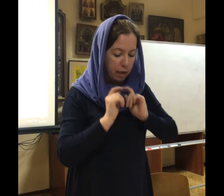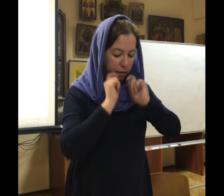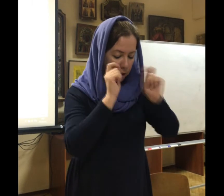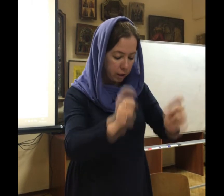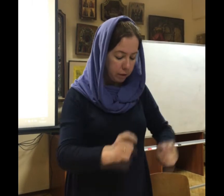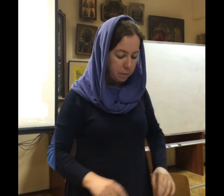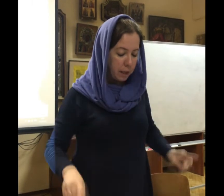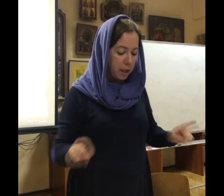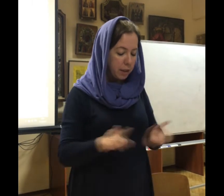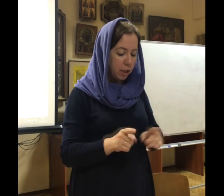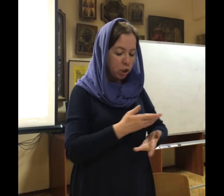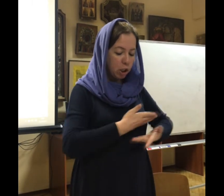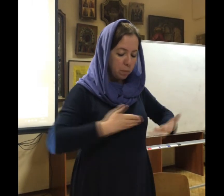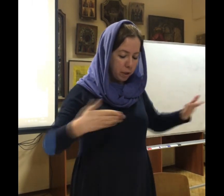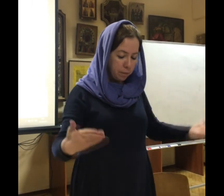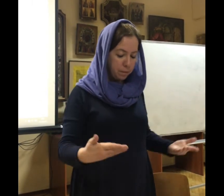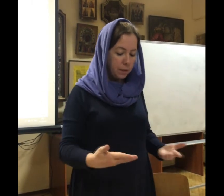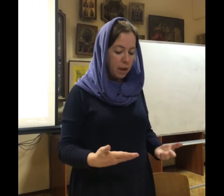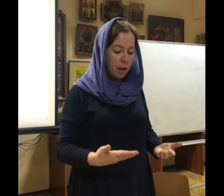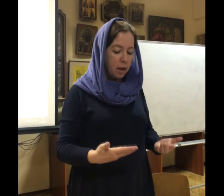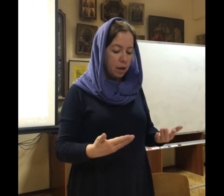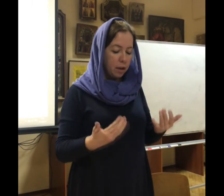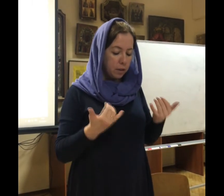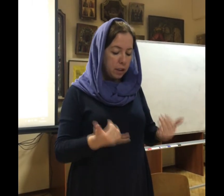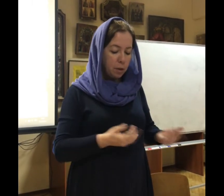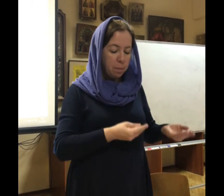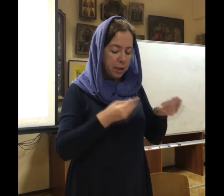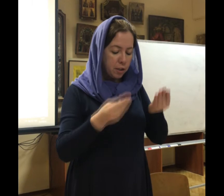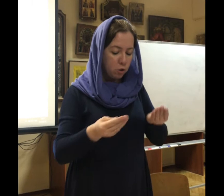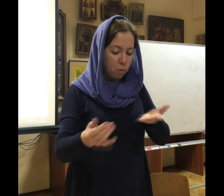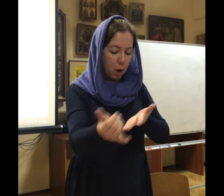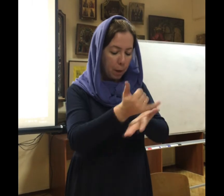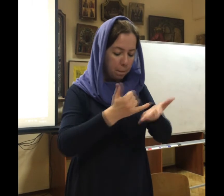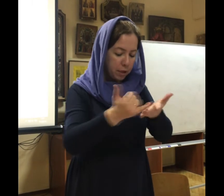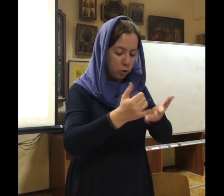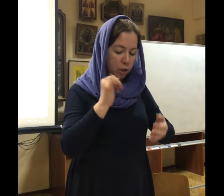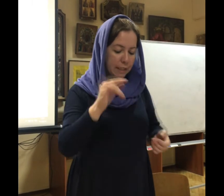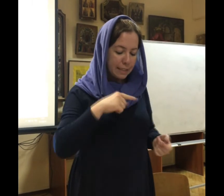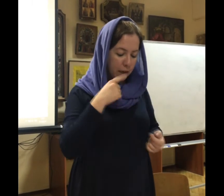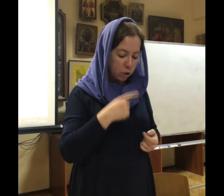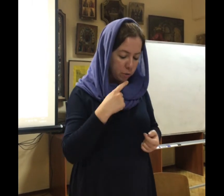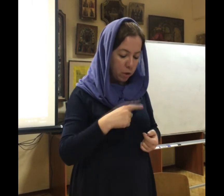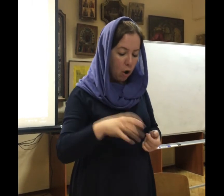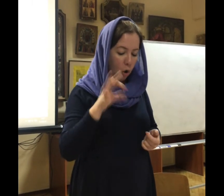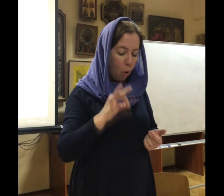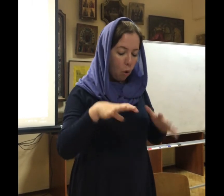дары, так же и мы ныне принесем миру и скажем о